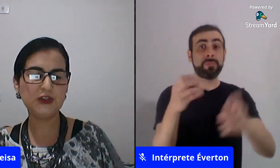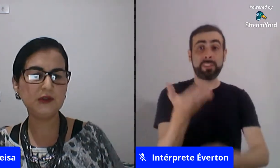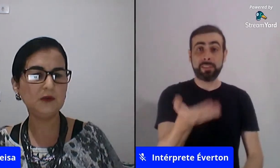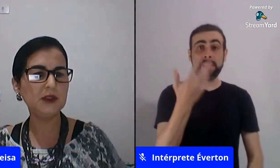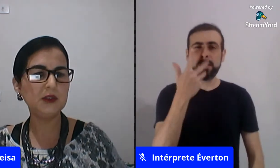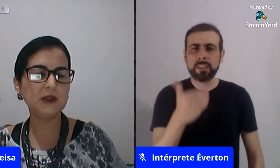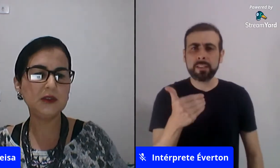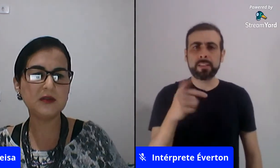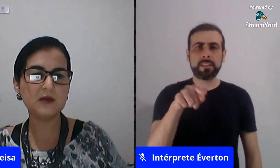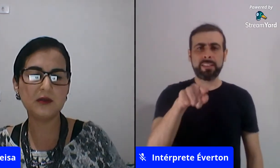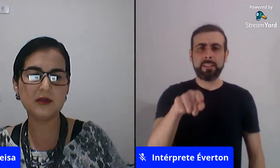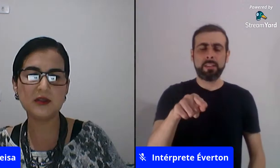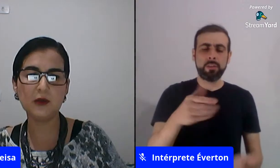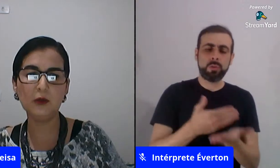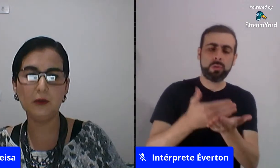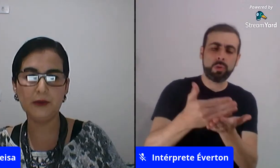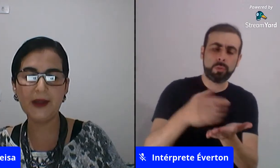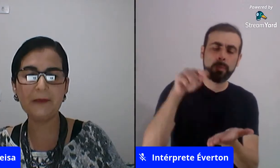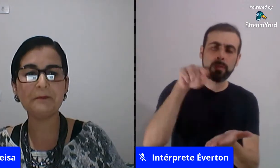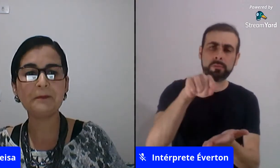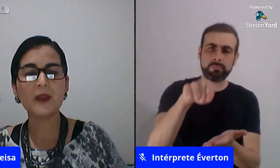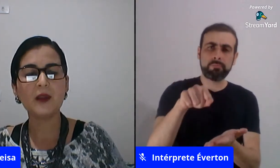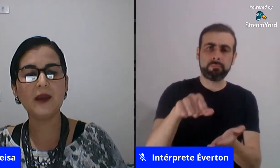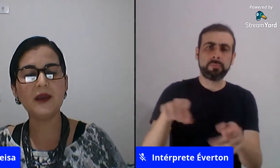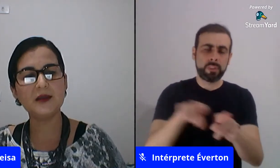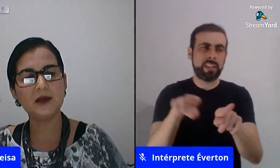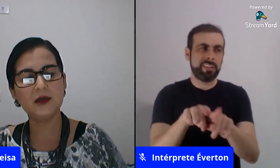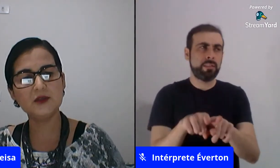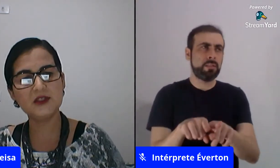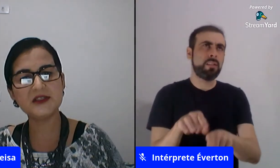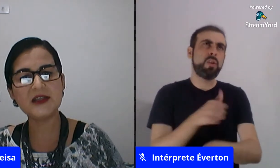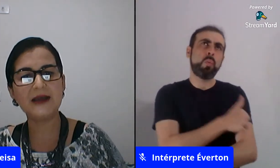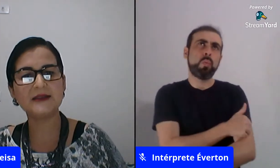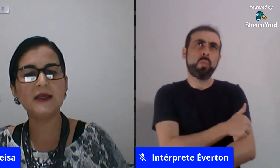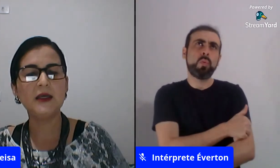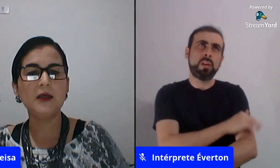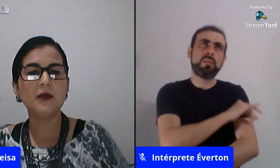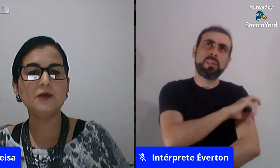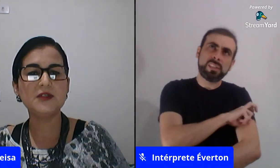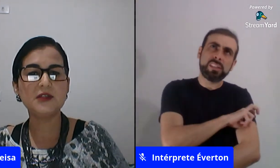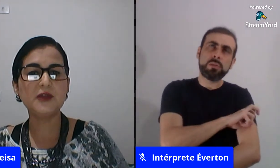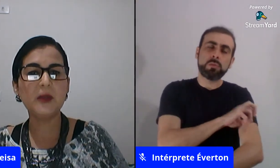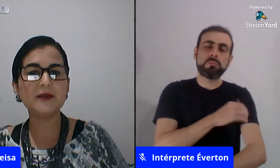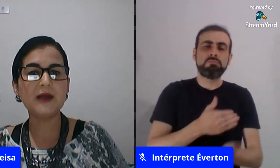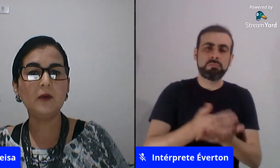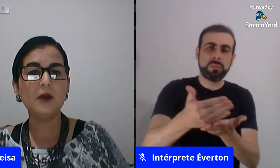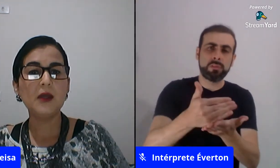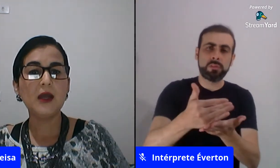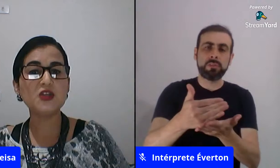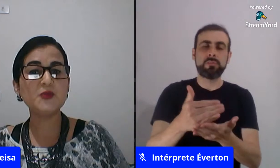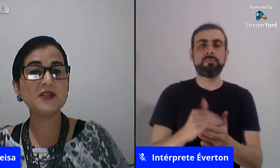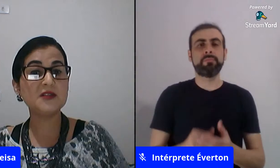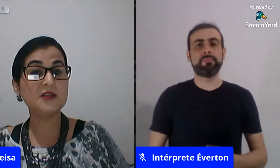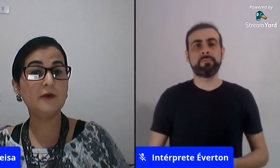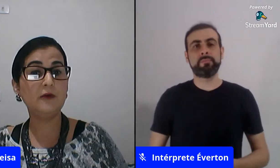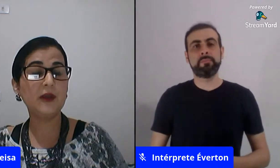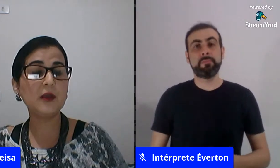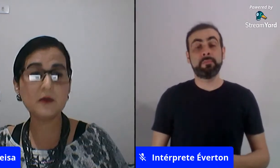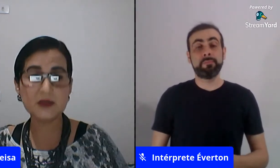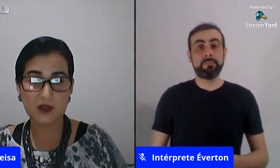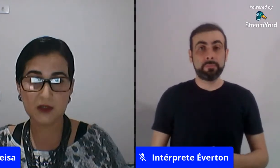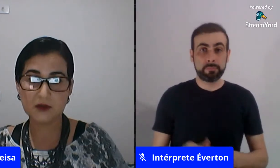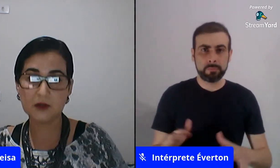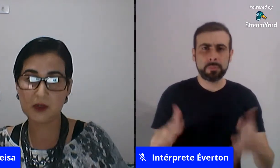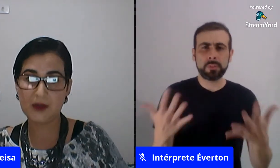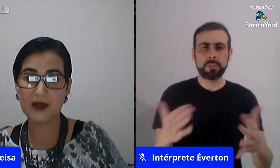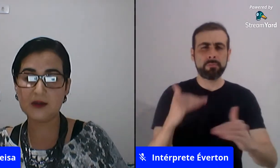educação infantil e ciclo 1 né em anos iniciais do ensino fundamental a gente precisa desenvolver